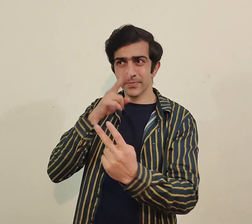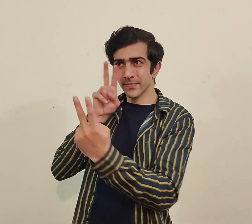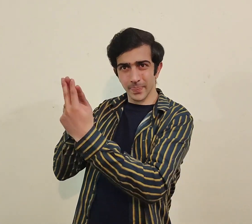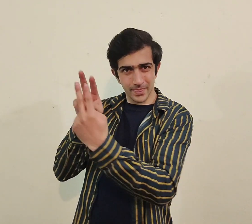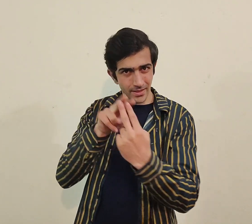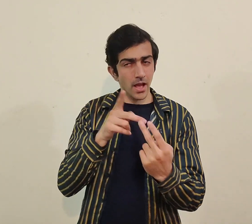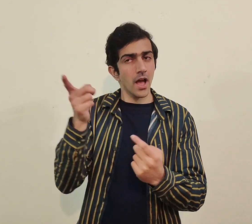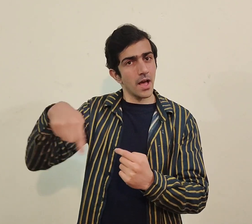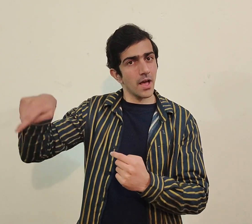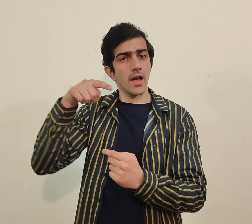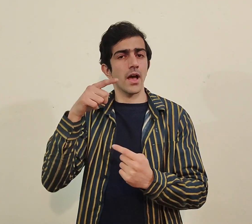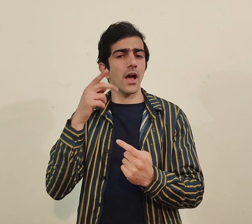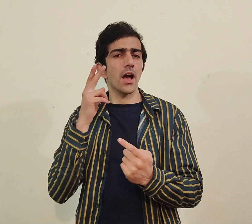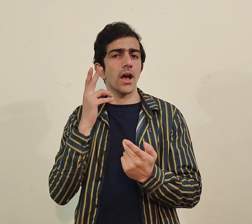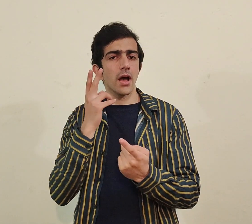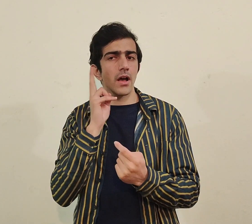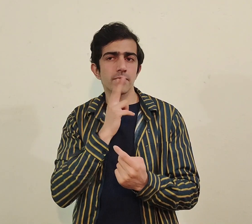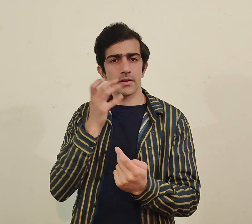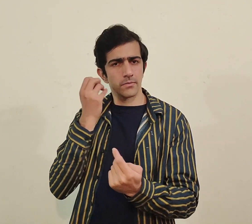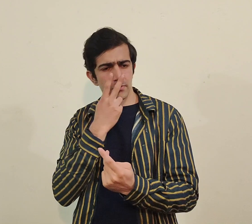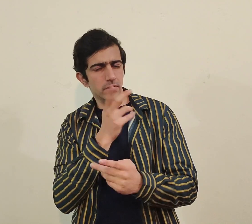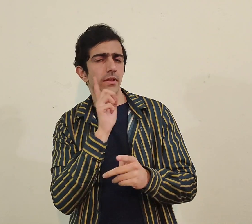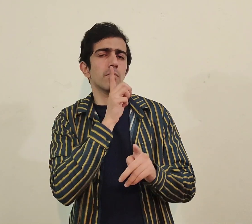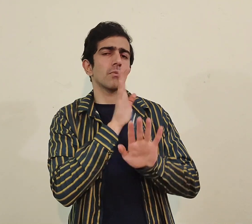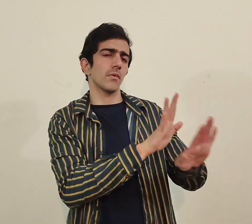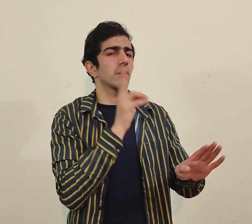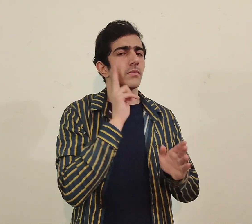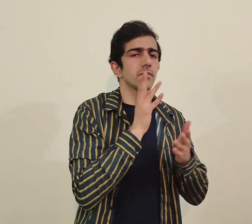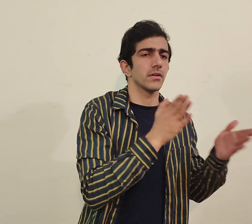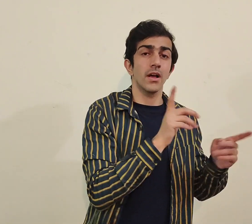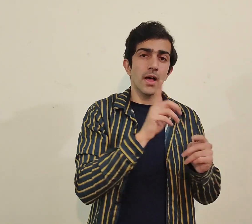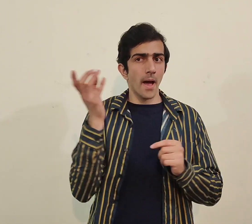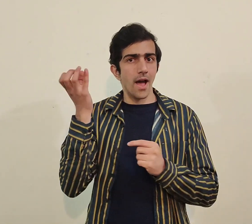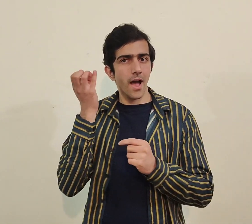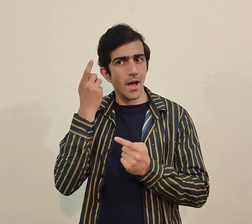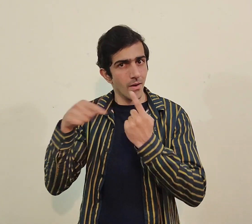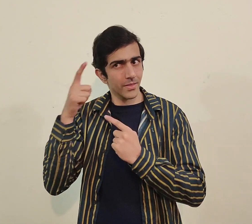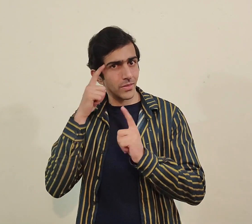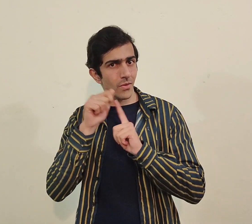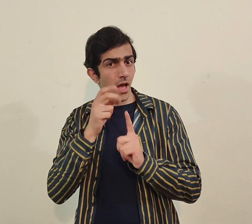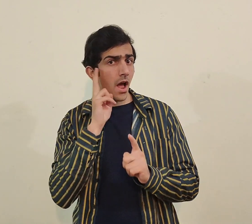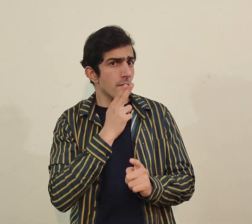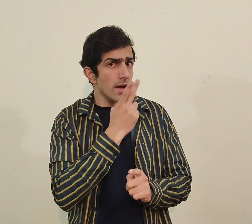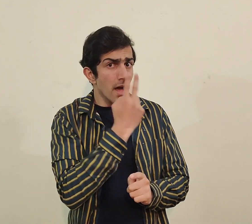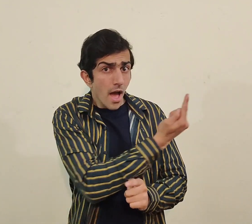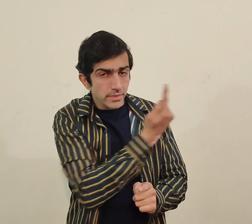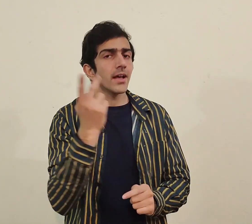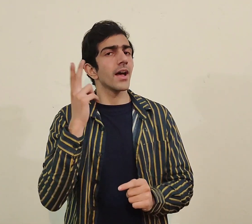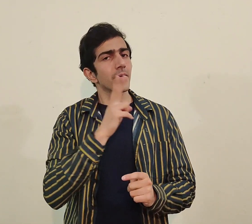office جاتا ہوں یا ملاقات کرتا ہوں تو hearing لوگوں کو deaf لوگوں کو side پہ رکھنا نہیں چاہیے ان کو پتا ہونا